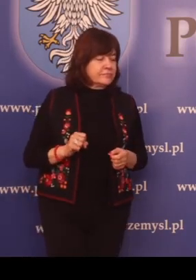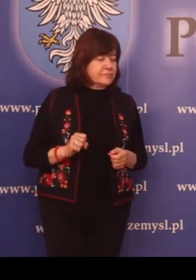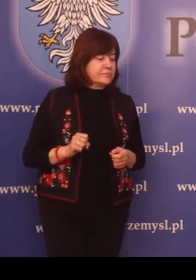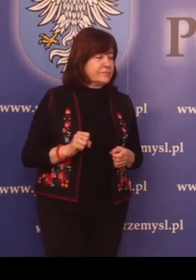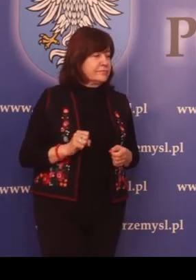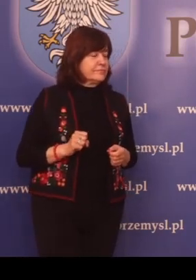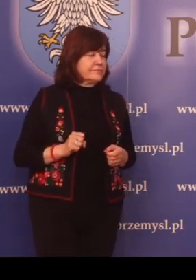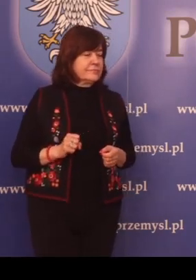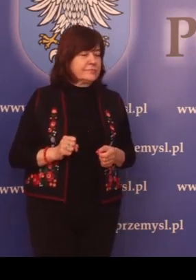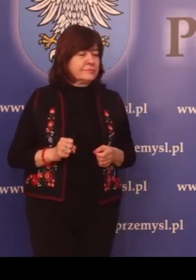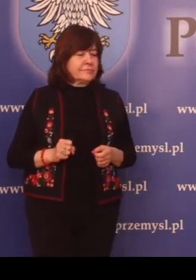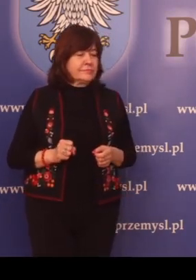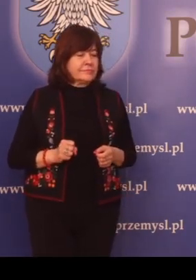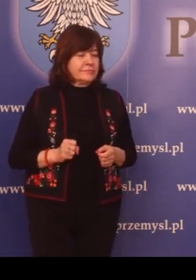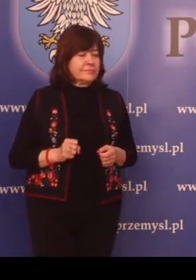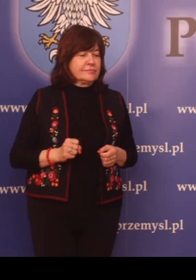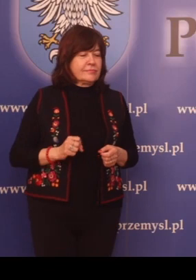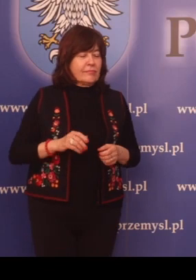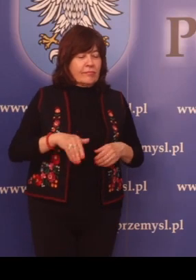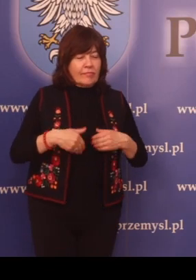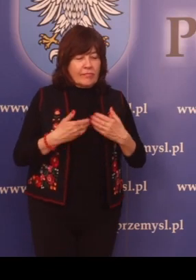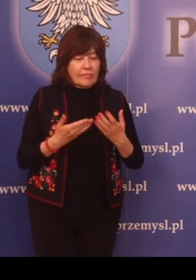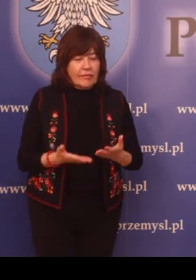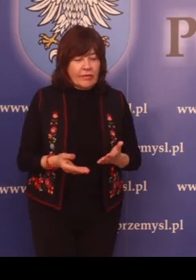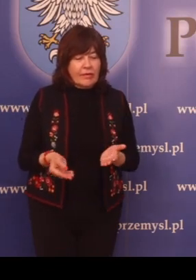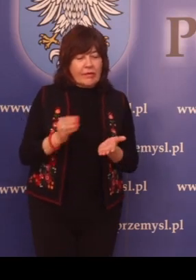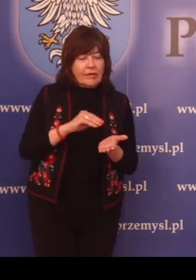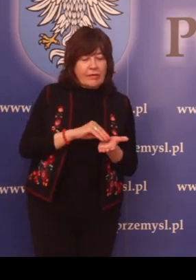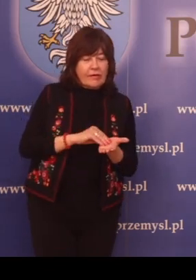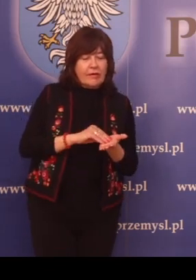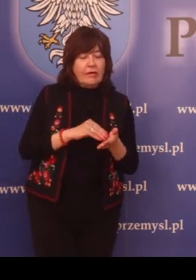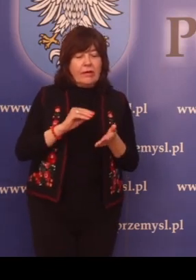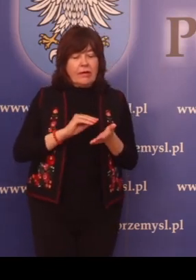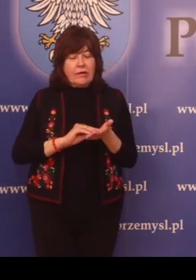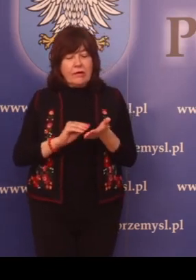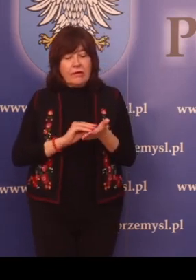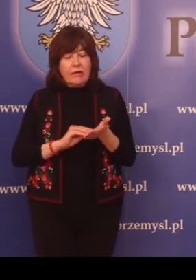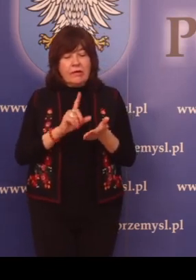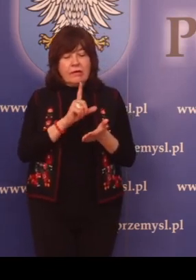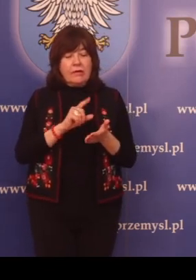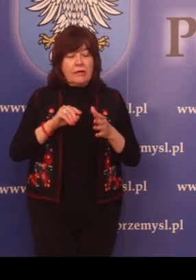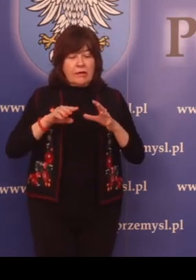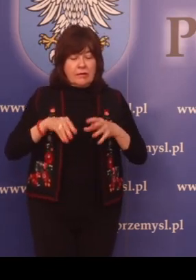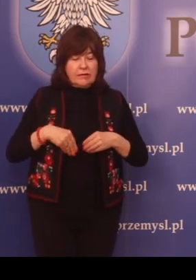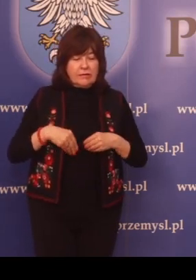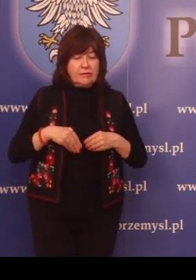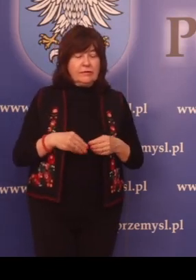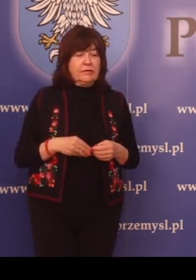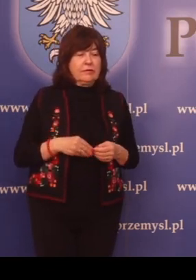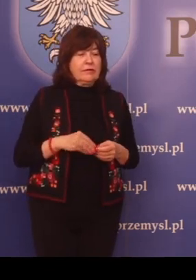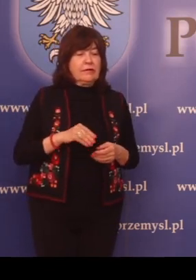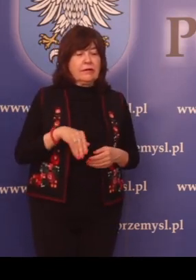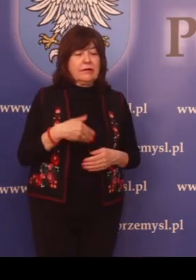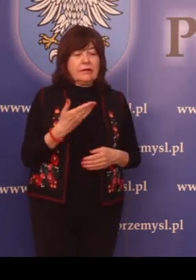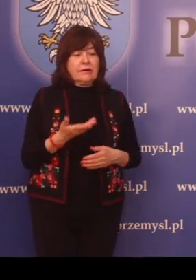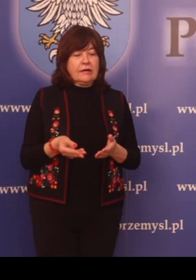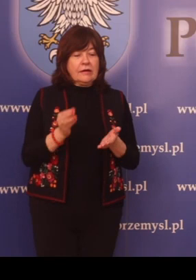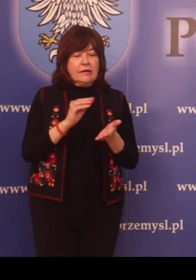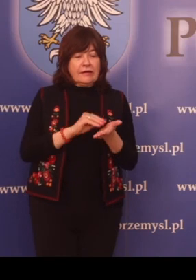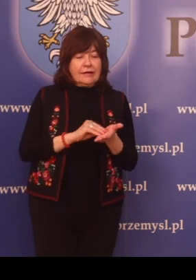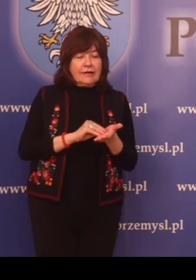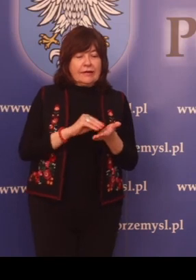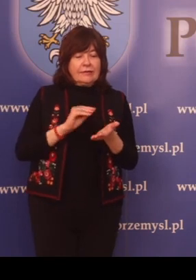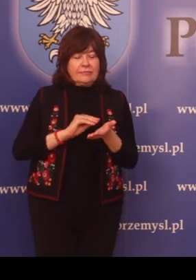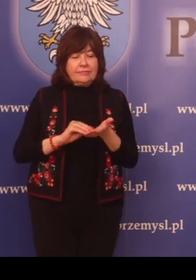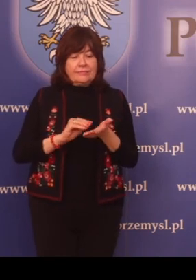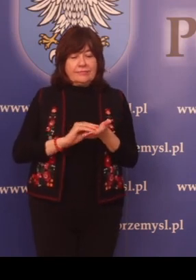i 2. Wydanie dodatkowego wypisu zezwolenia. Wydanie dodatkowego